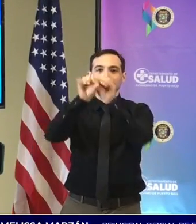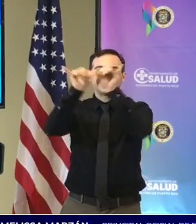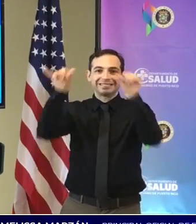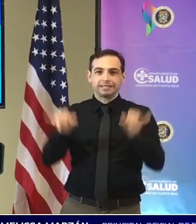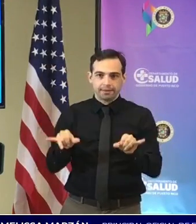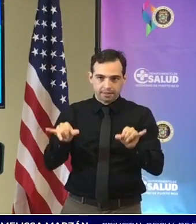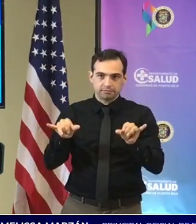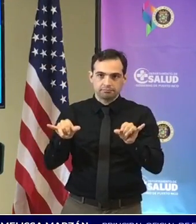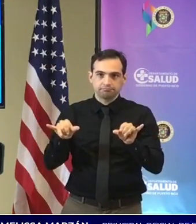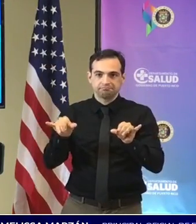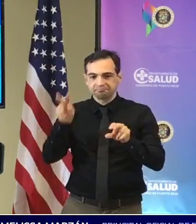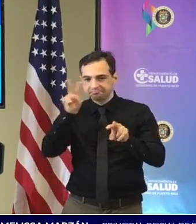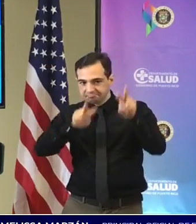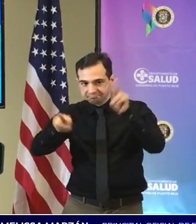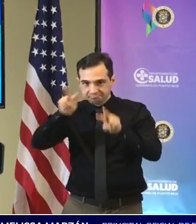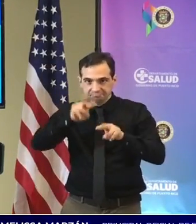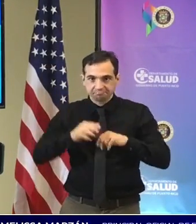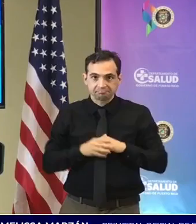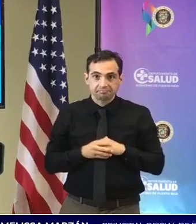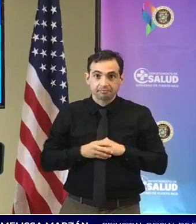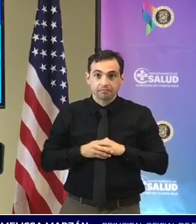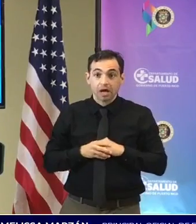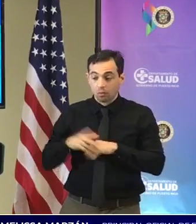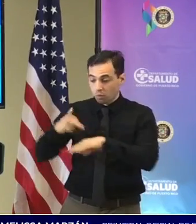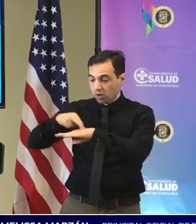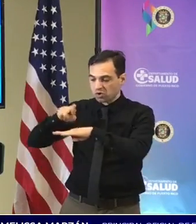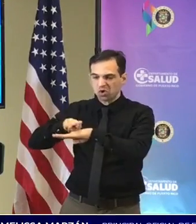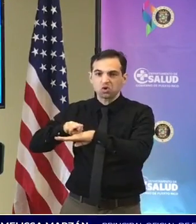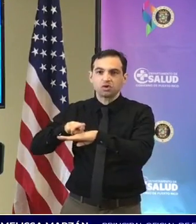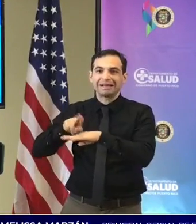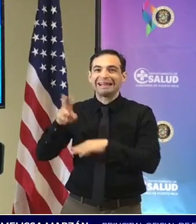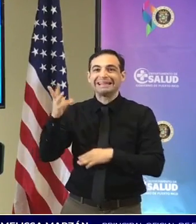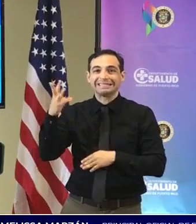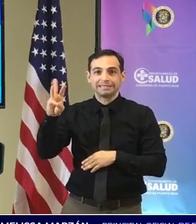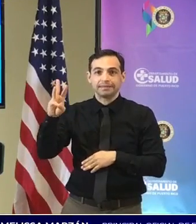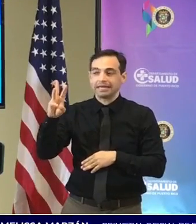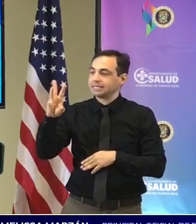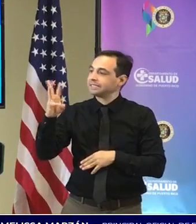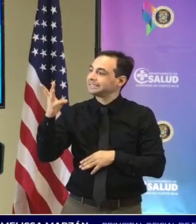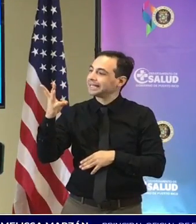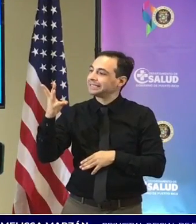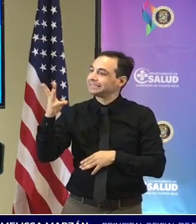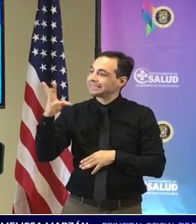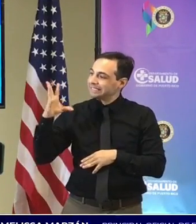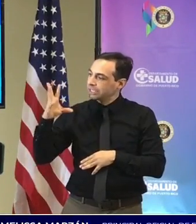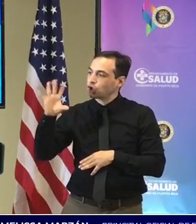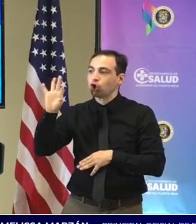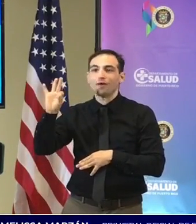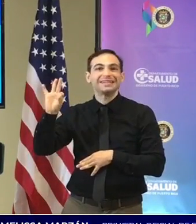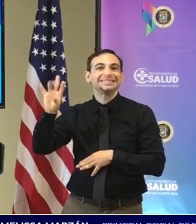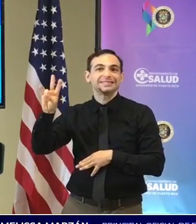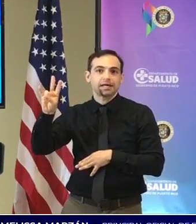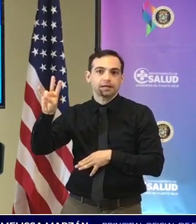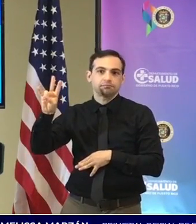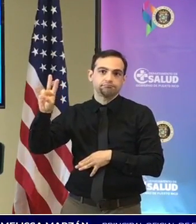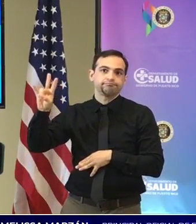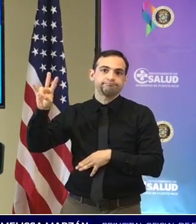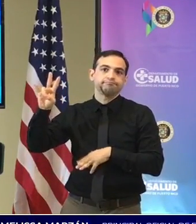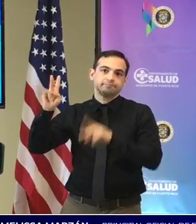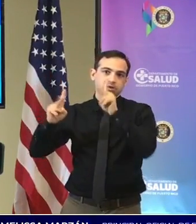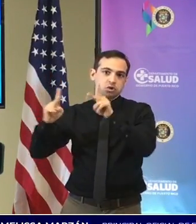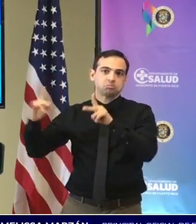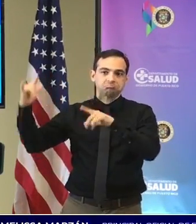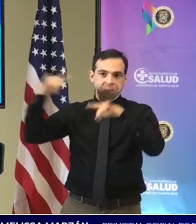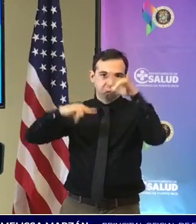en promedio Puerto Rico está recibiendo 16.697 viajeros actualmente y sabemos